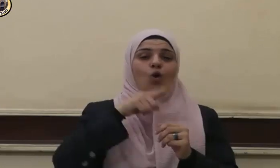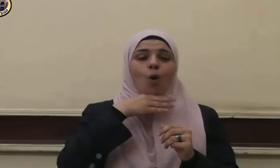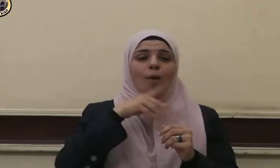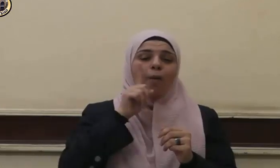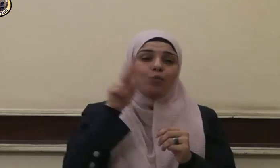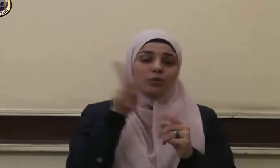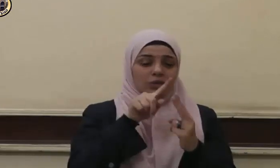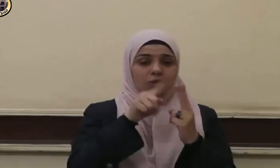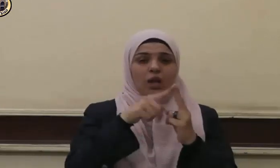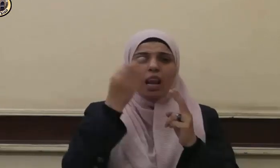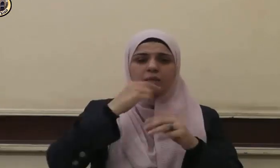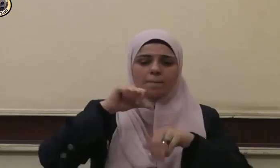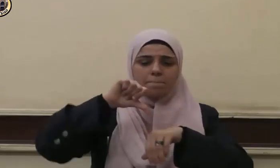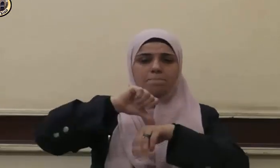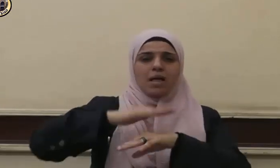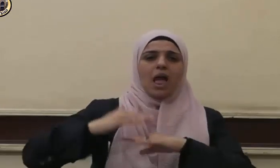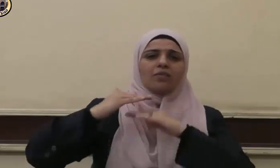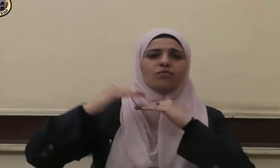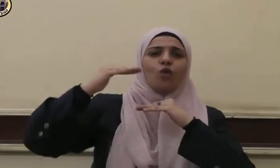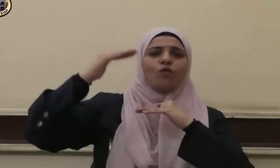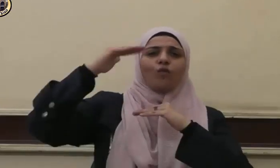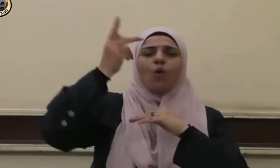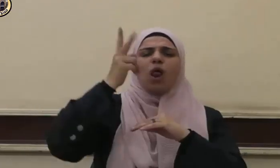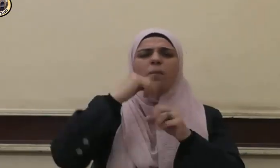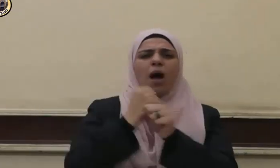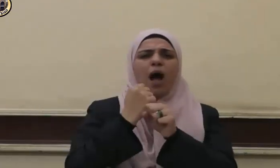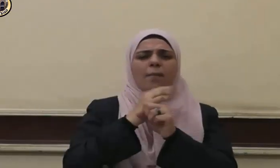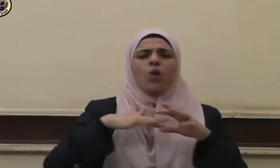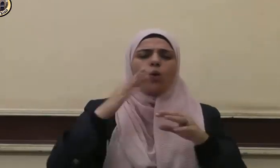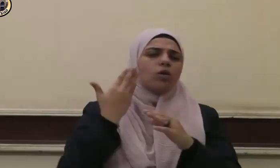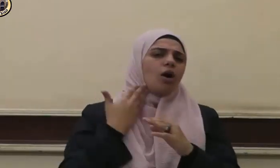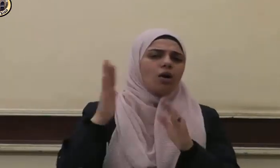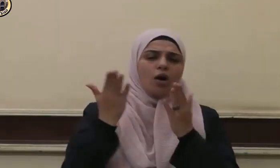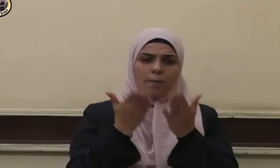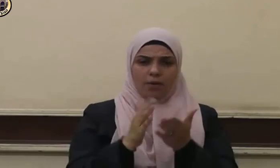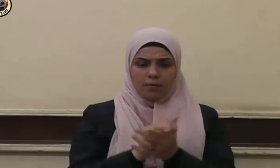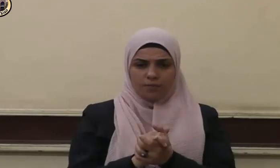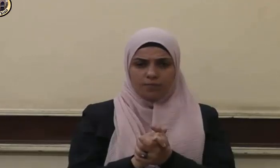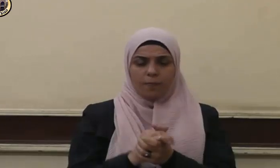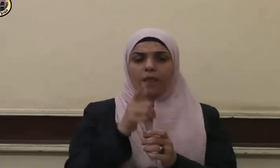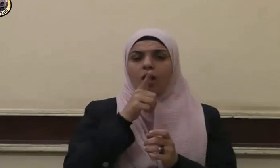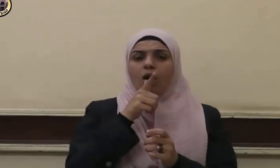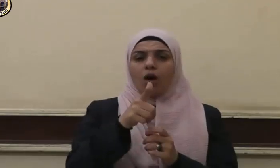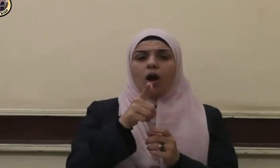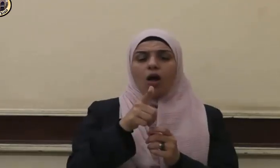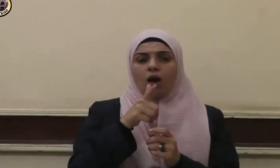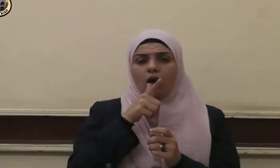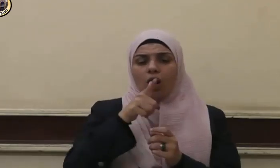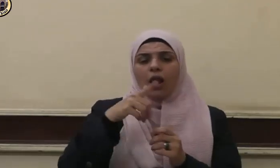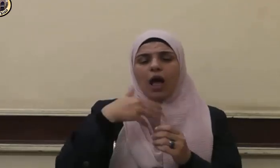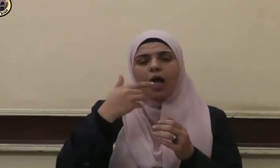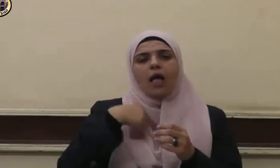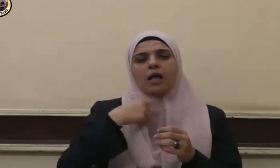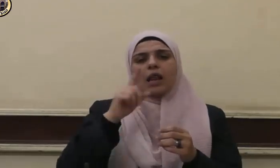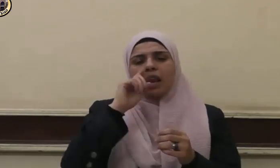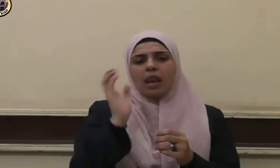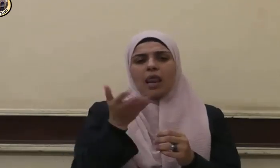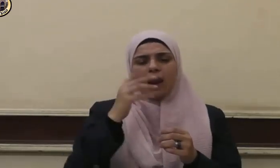وسمو منزلتهما ورفعات قدرهما قال سيدنا عبد الله بن